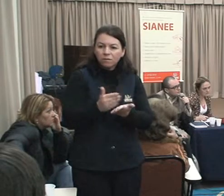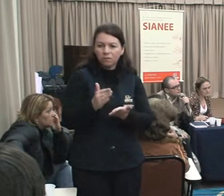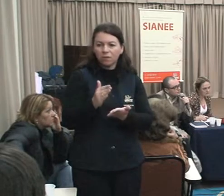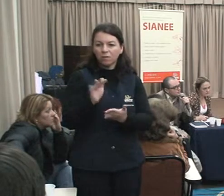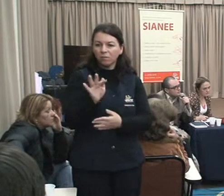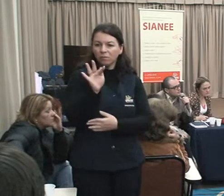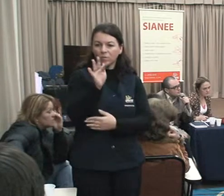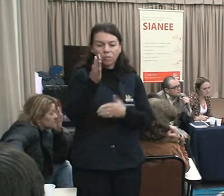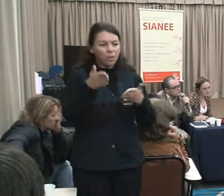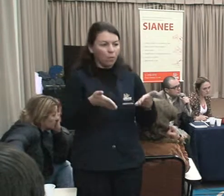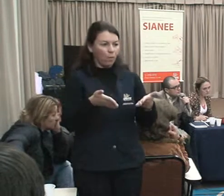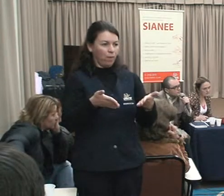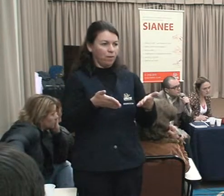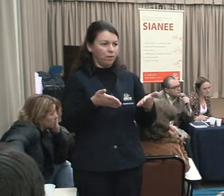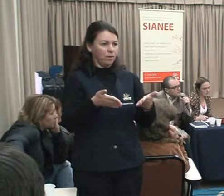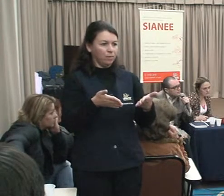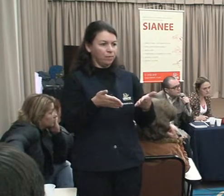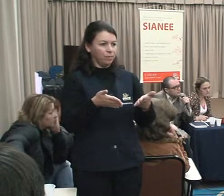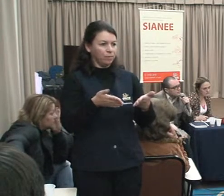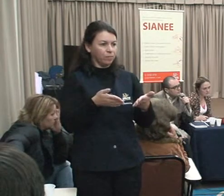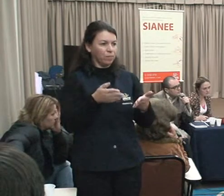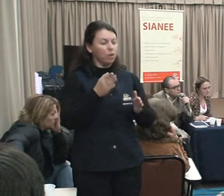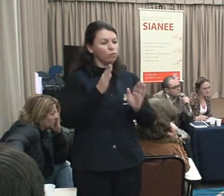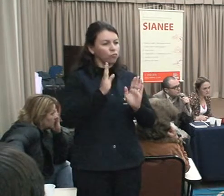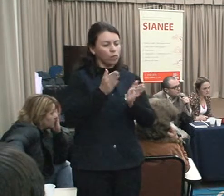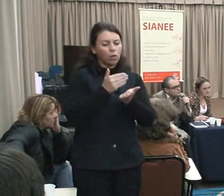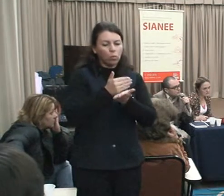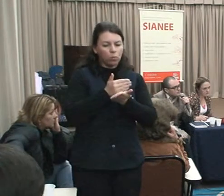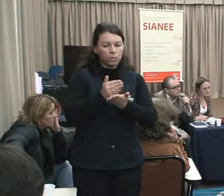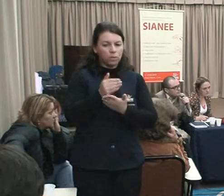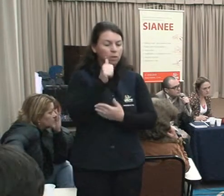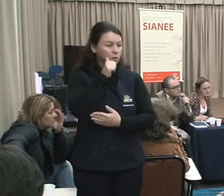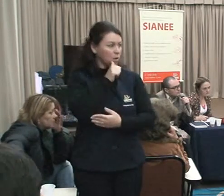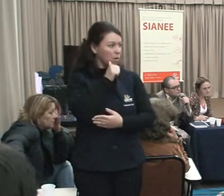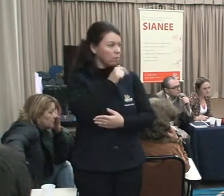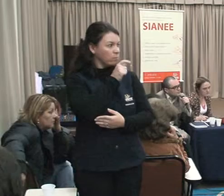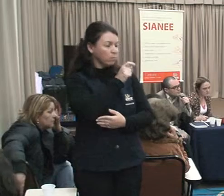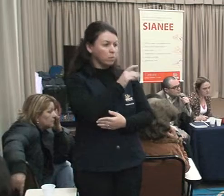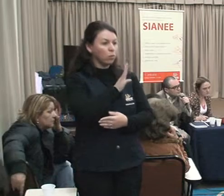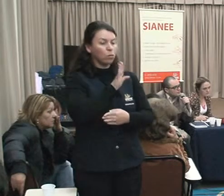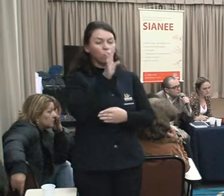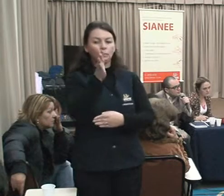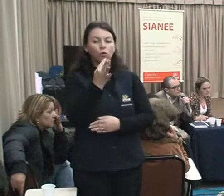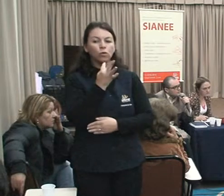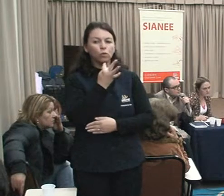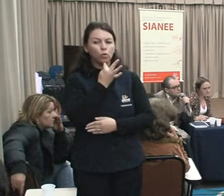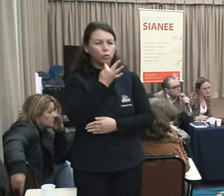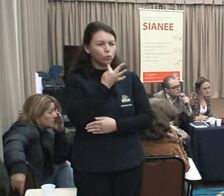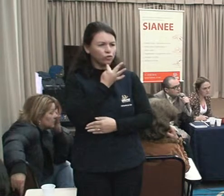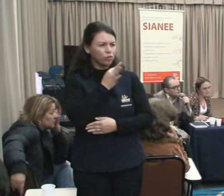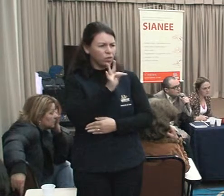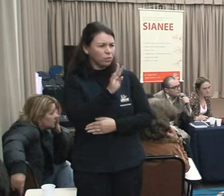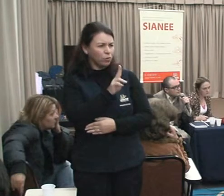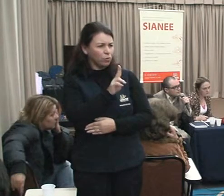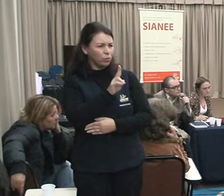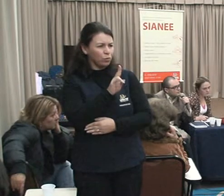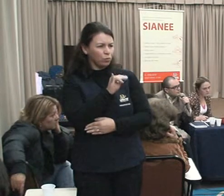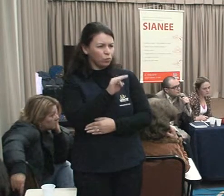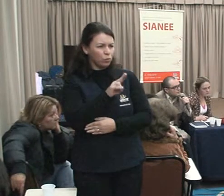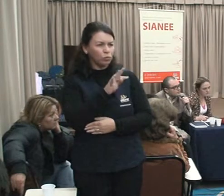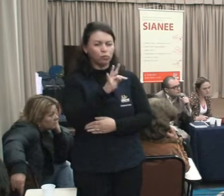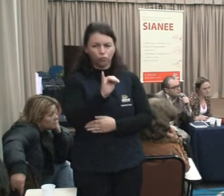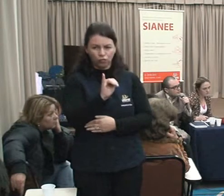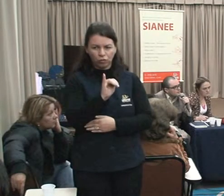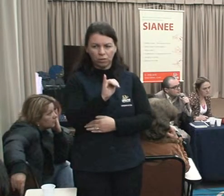eu vejo pessoas, né? E muitos, os problemas